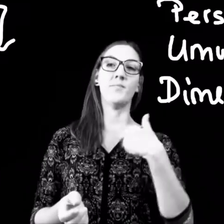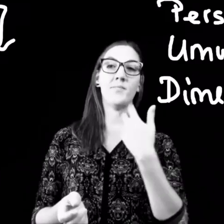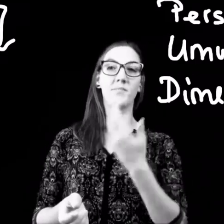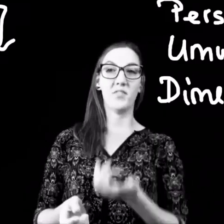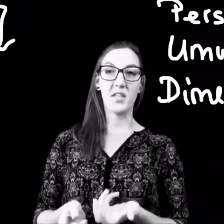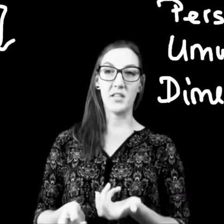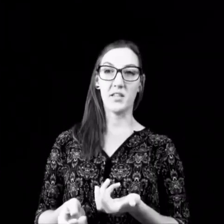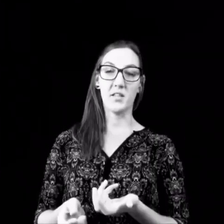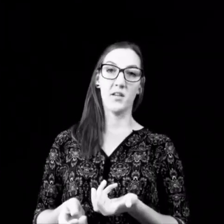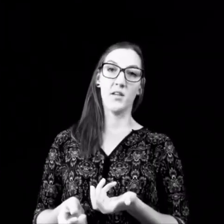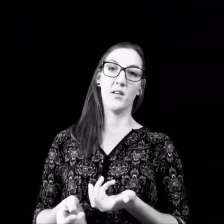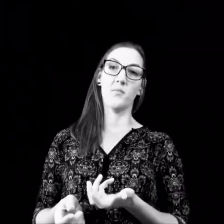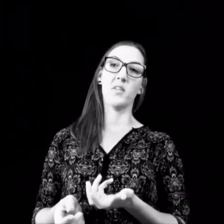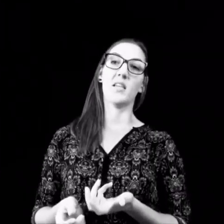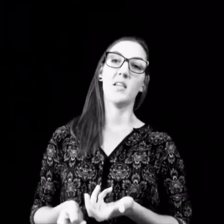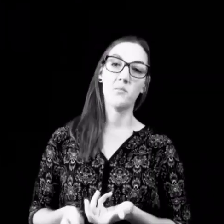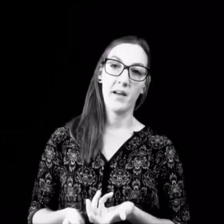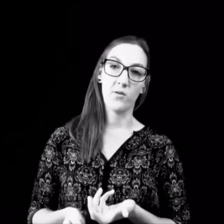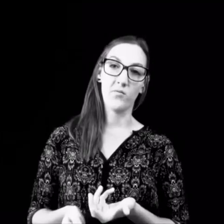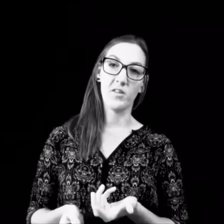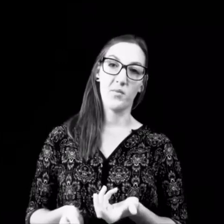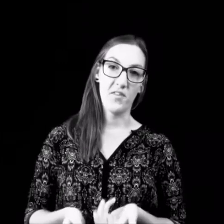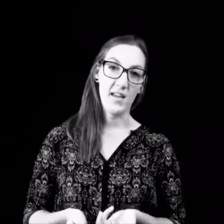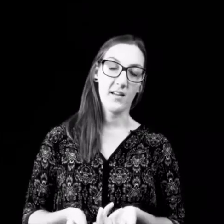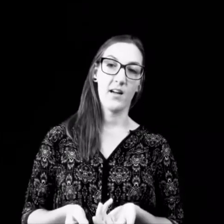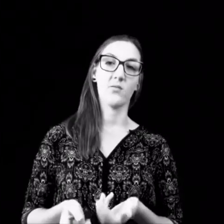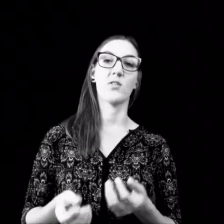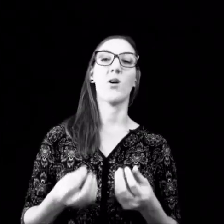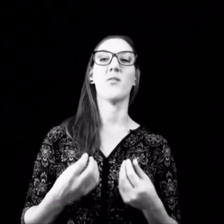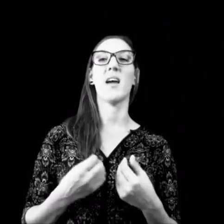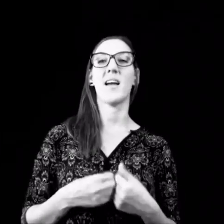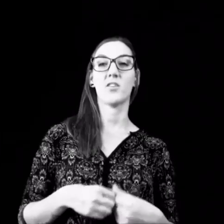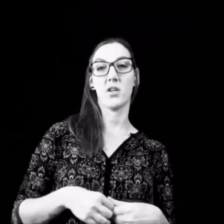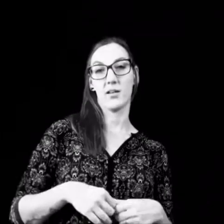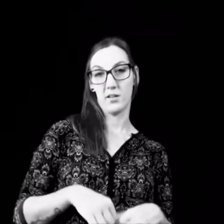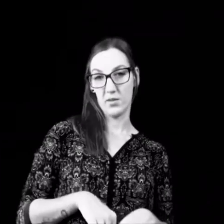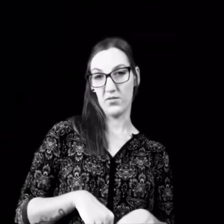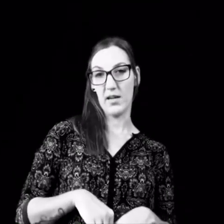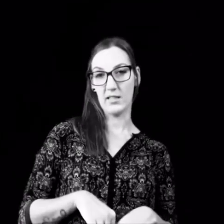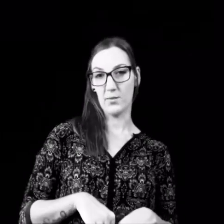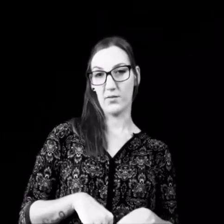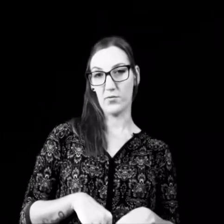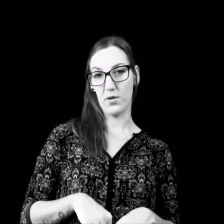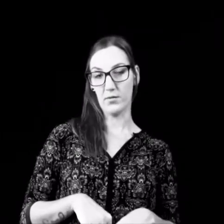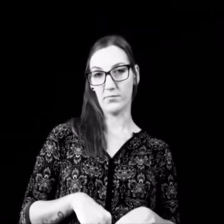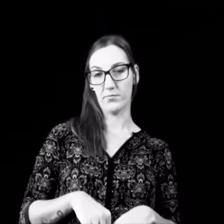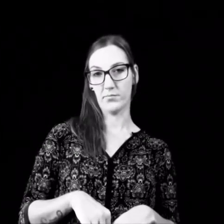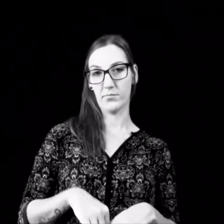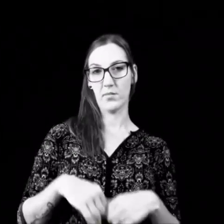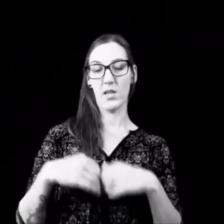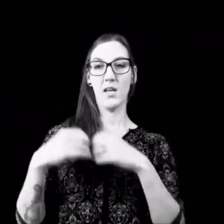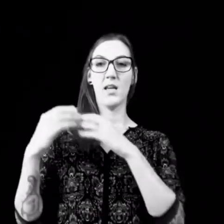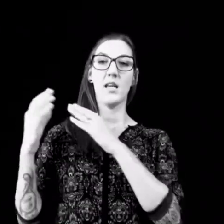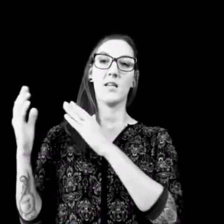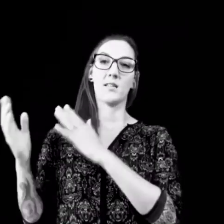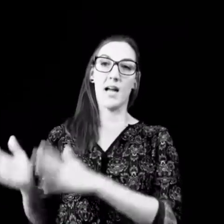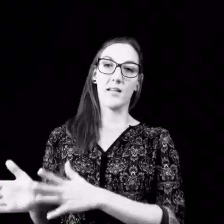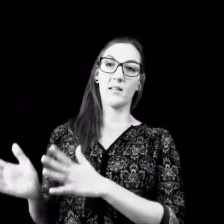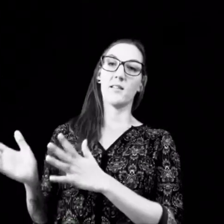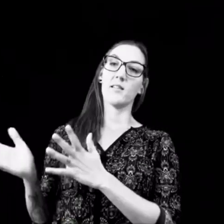wie ich mich in meiner Umwelt bewegen kann und auch wie eingeschränkt ich mich vielleicht dabei fühle. Das andere sind